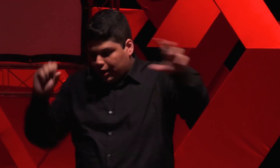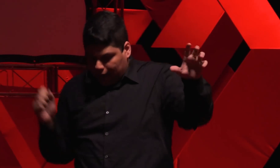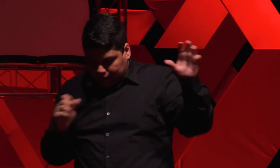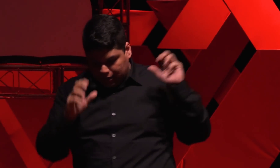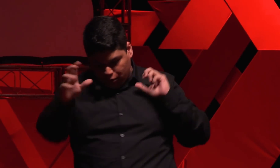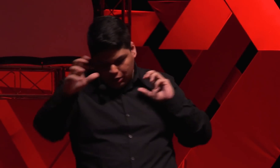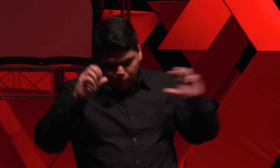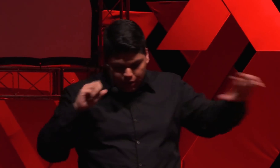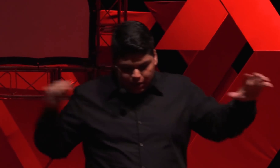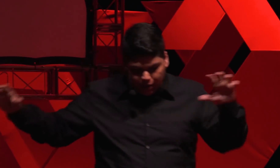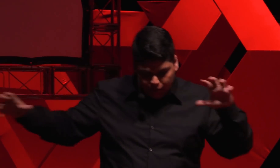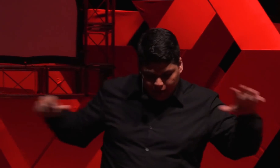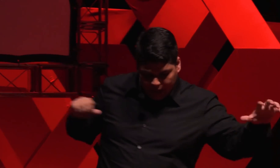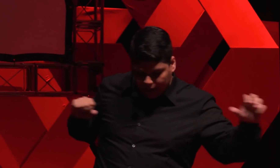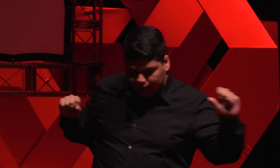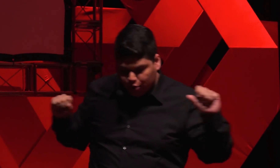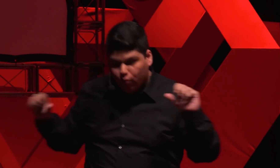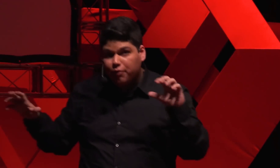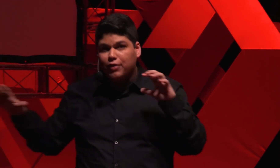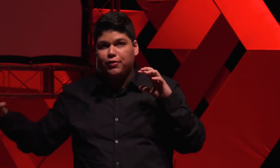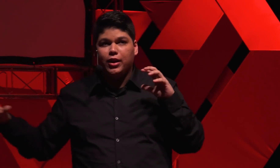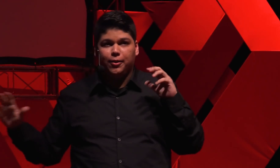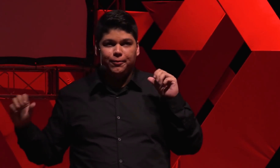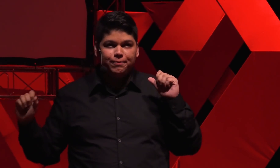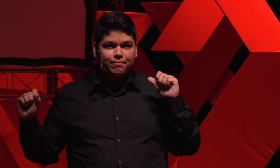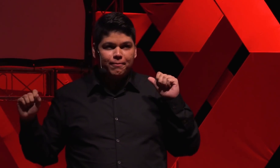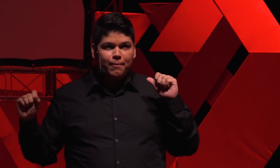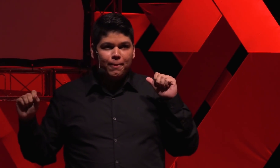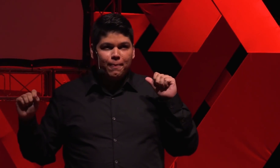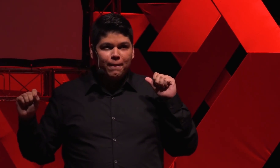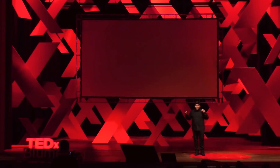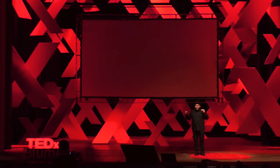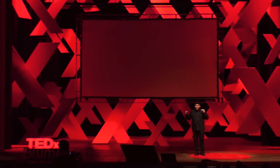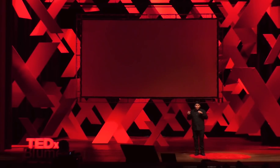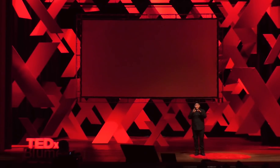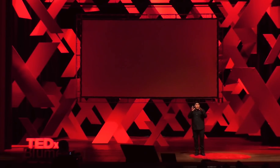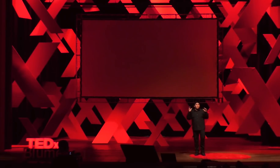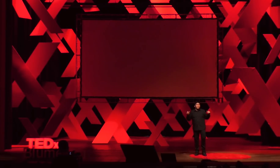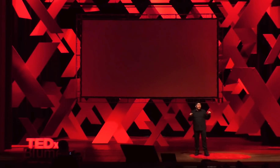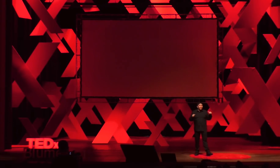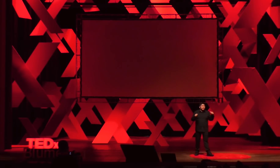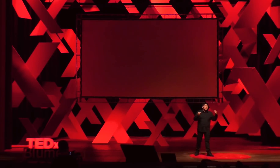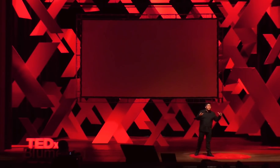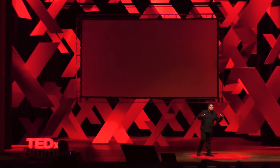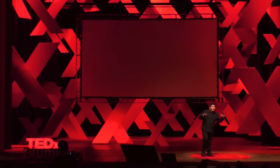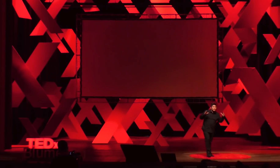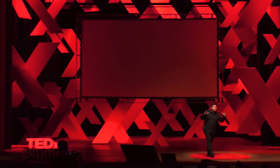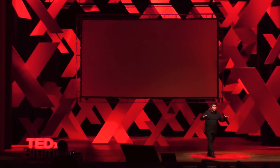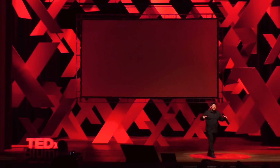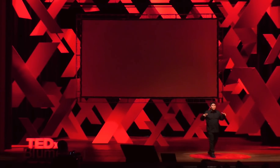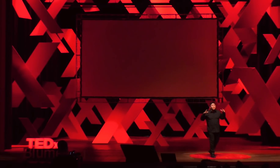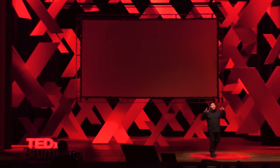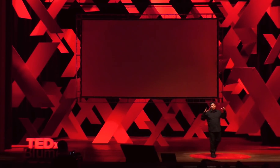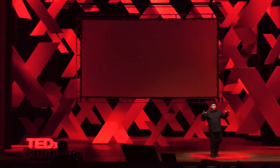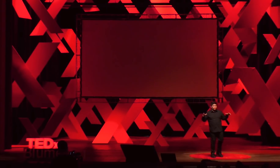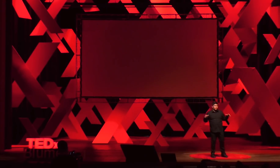crenças e onde as muitas não-crenças conviviam. E eu lembro que no final elas sempre rezavam o Pai Nosso.